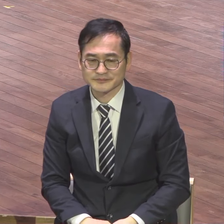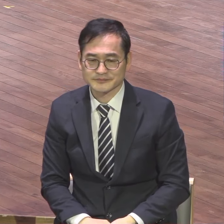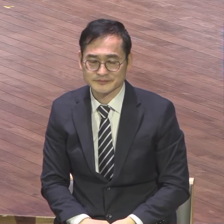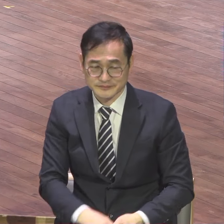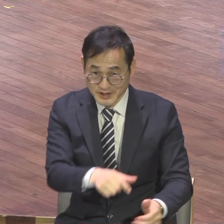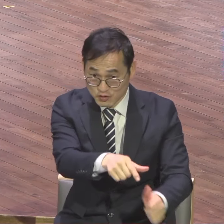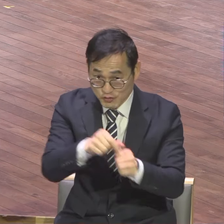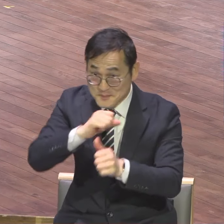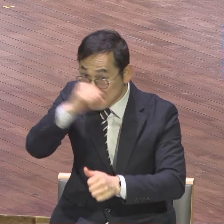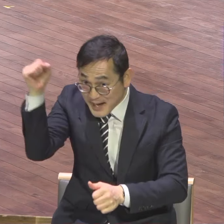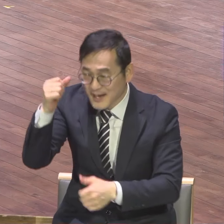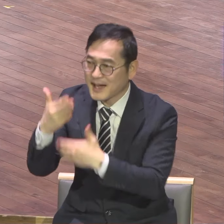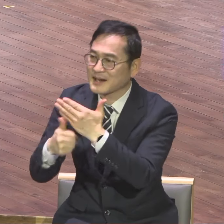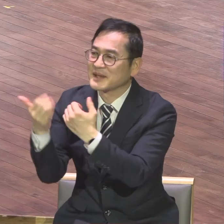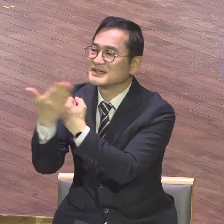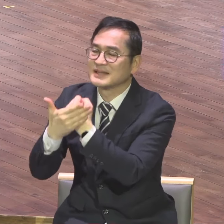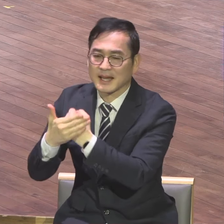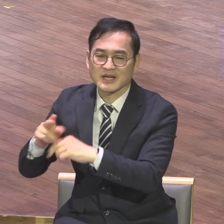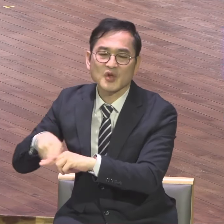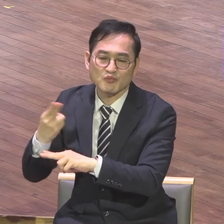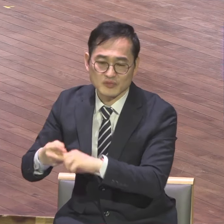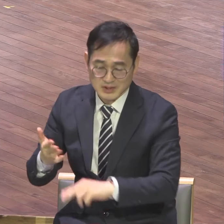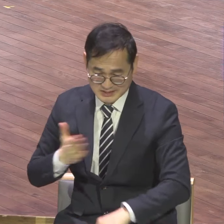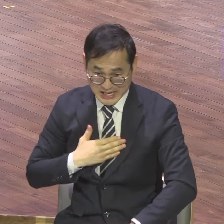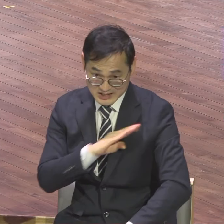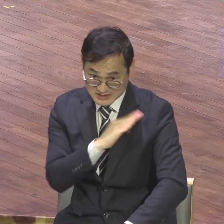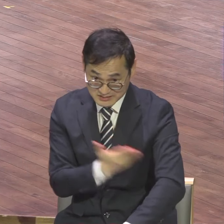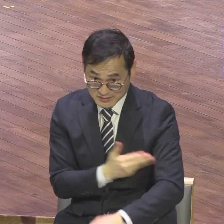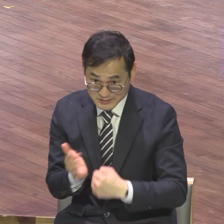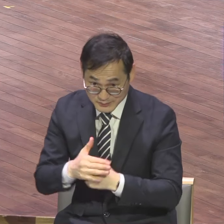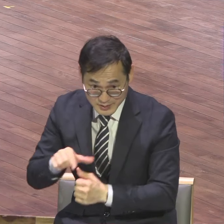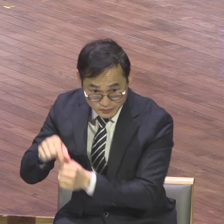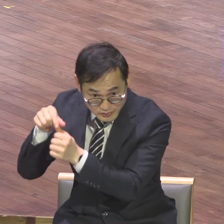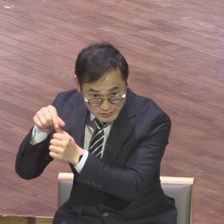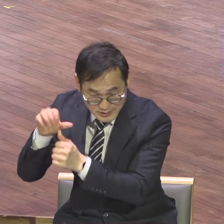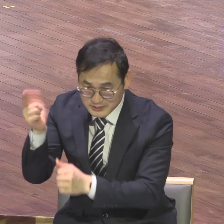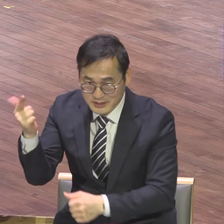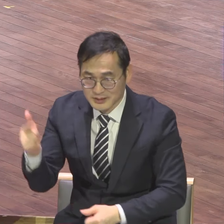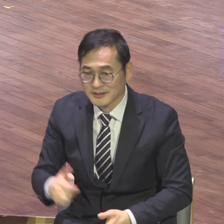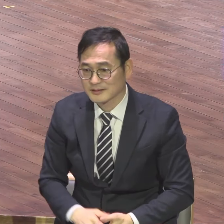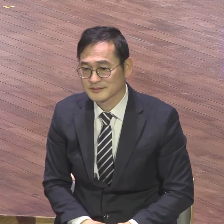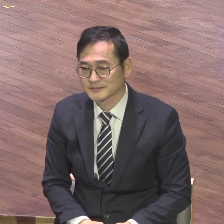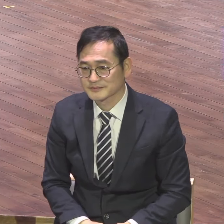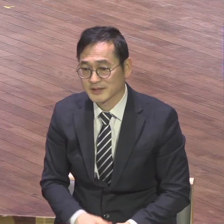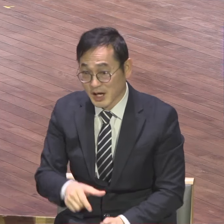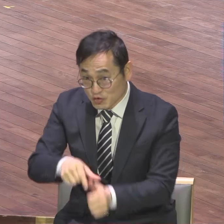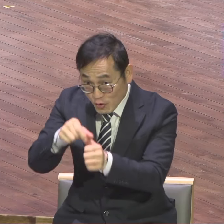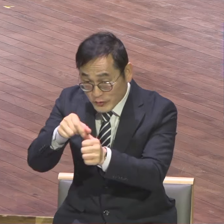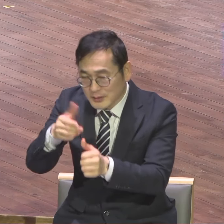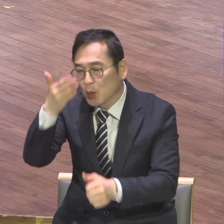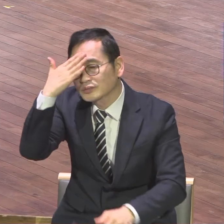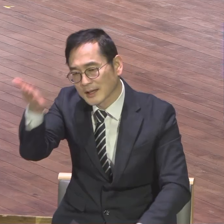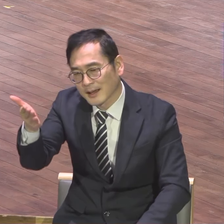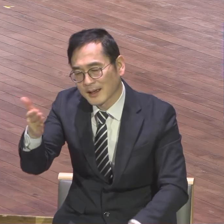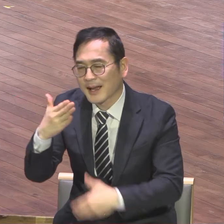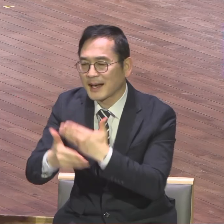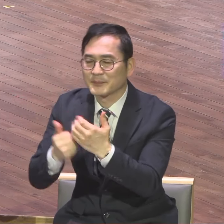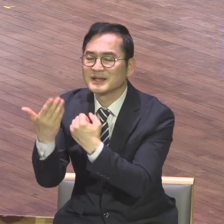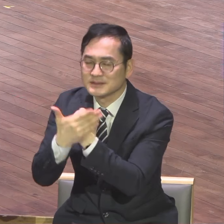은혜요 선물이다 이걸 강조했어요 구원은 하나님의 선물이 공짜예요 공짜 왜